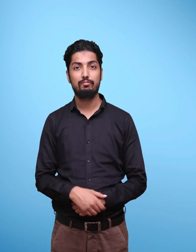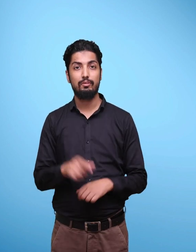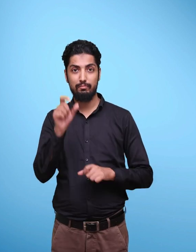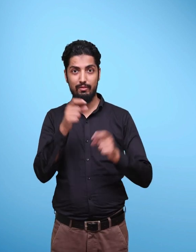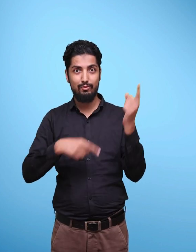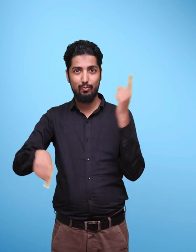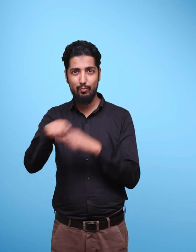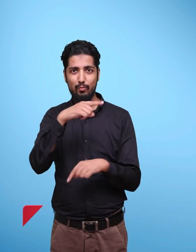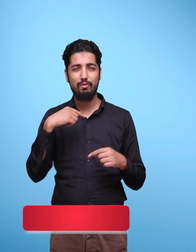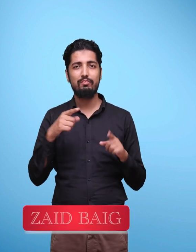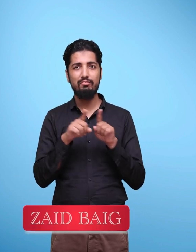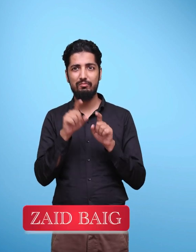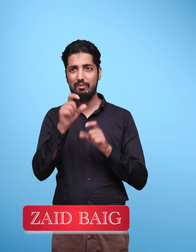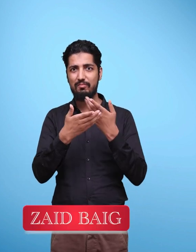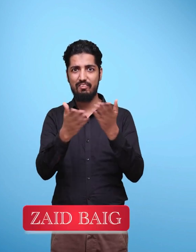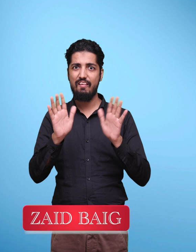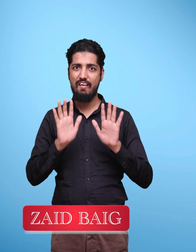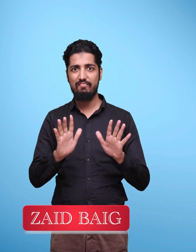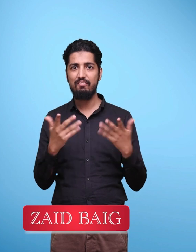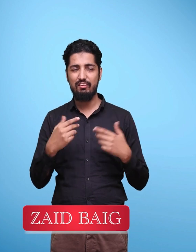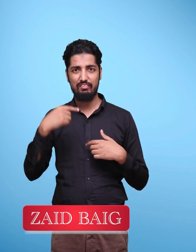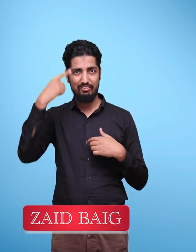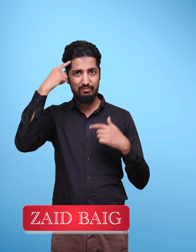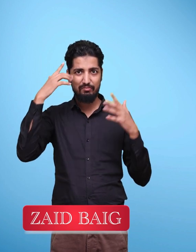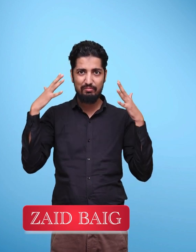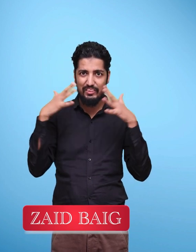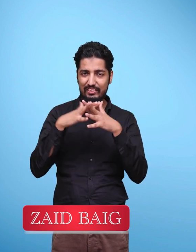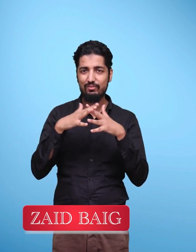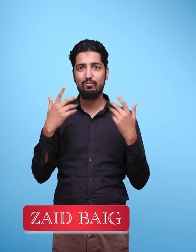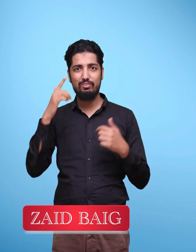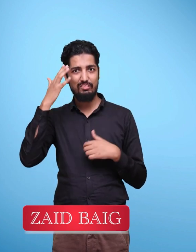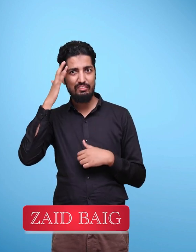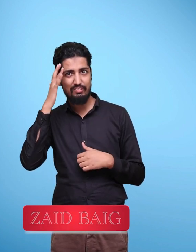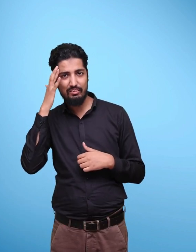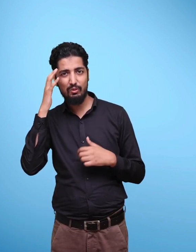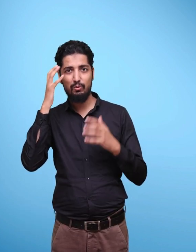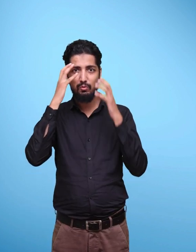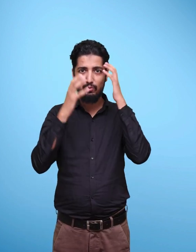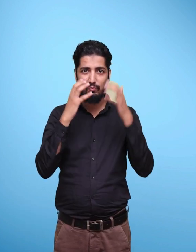If you are stressed, anxious, worried, sad, or confused about